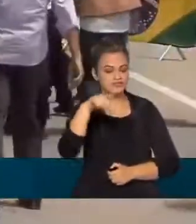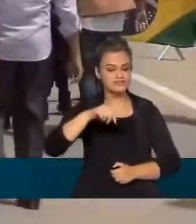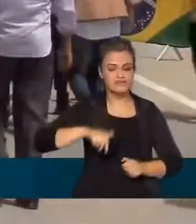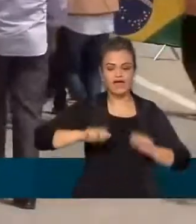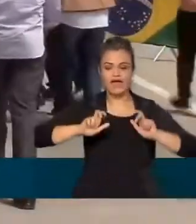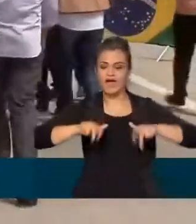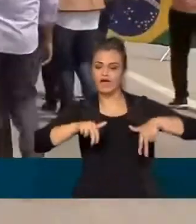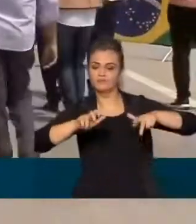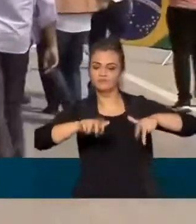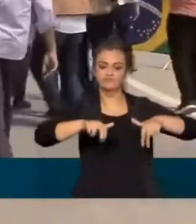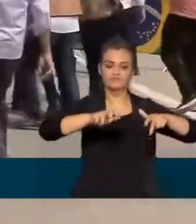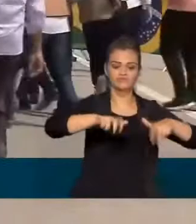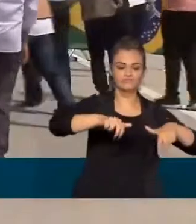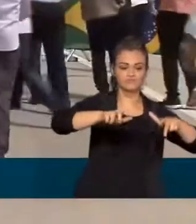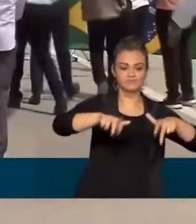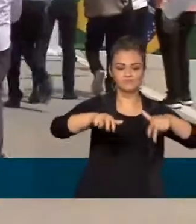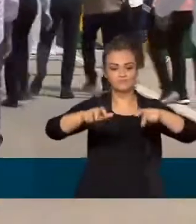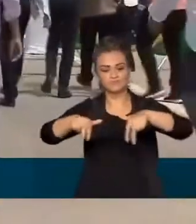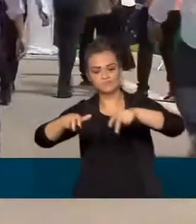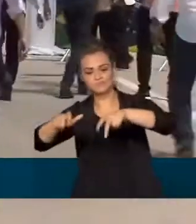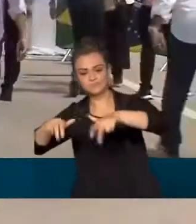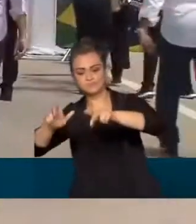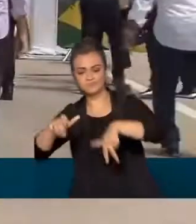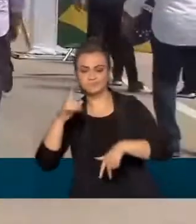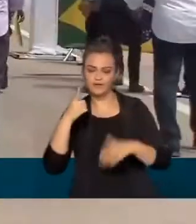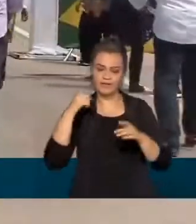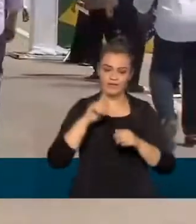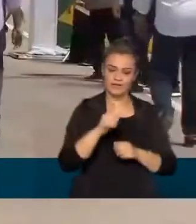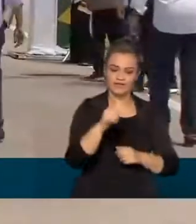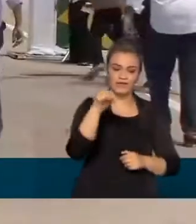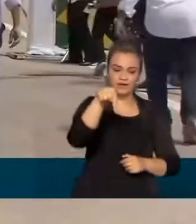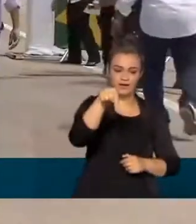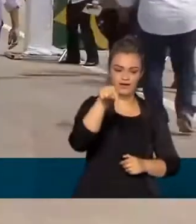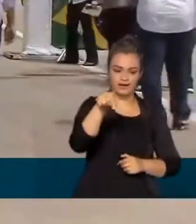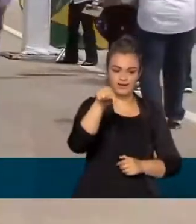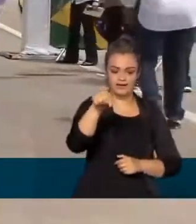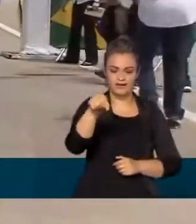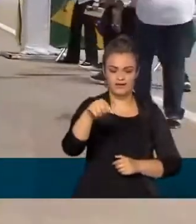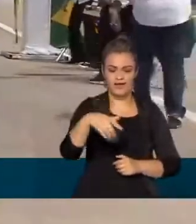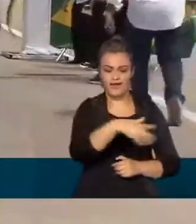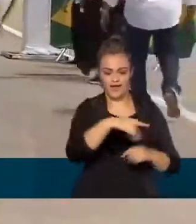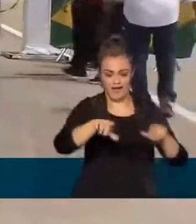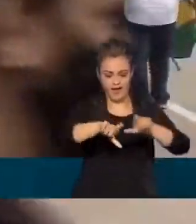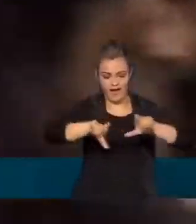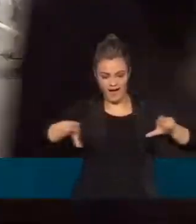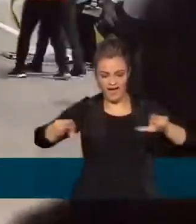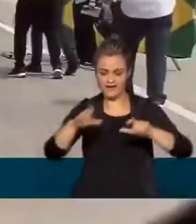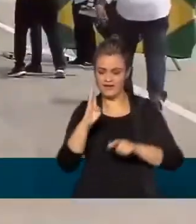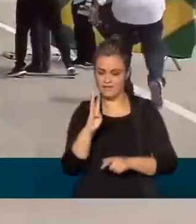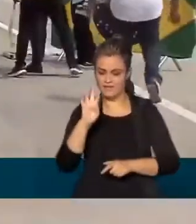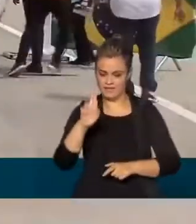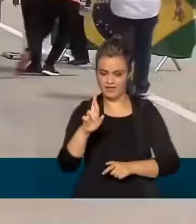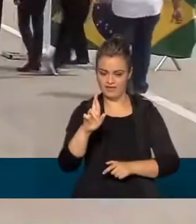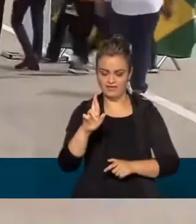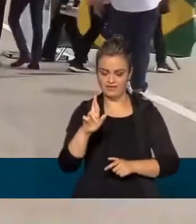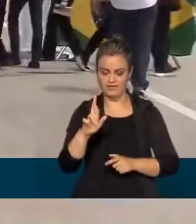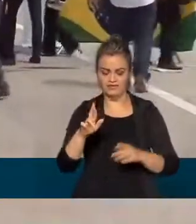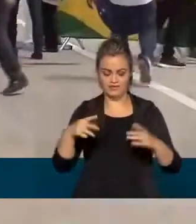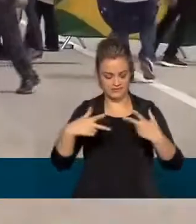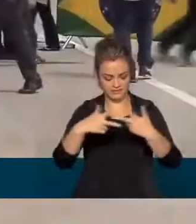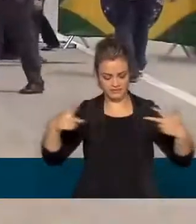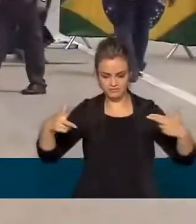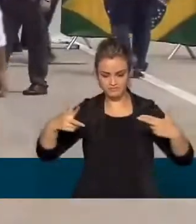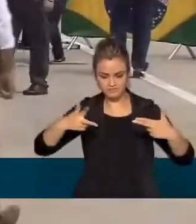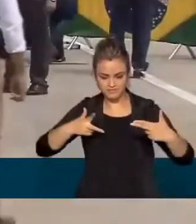caminhada do presidente Jair Bolsonaro do local ali da cerimônia do palco até a pista ali da BR propriamente dita onde ele vai